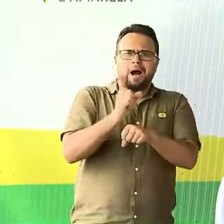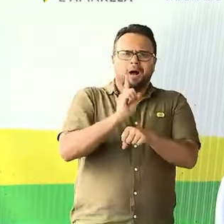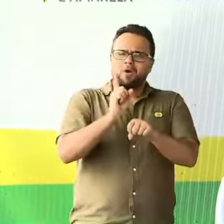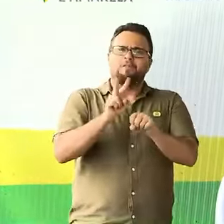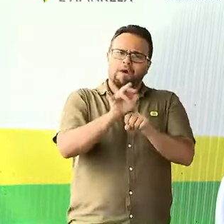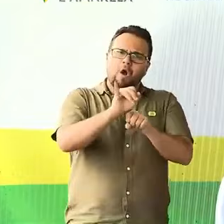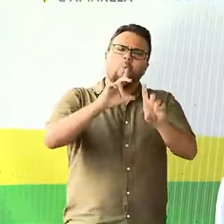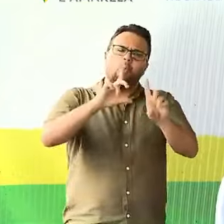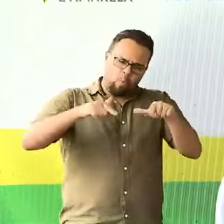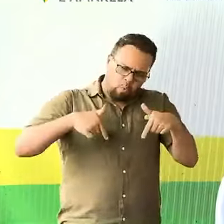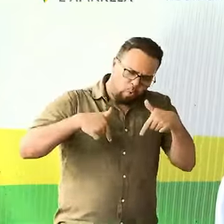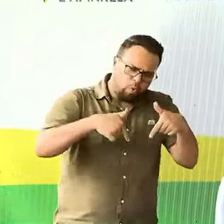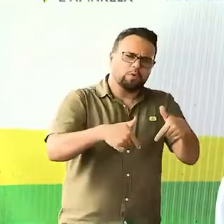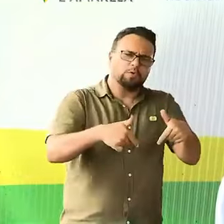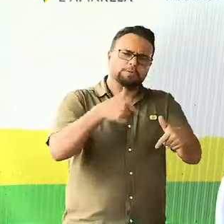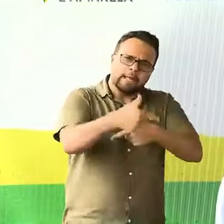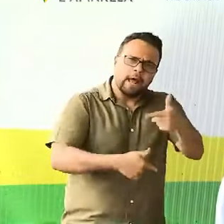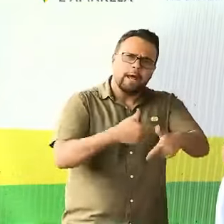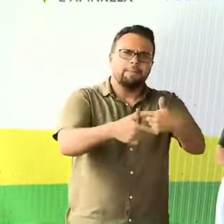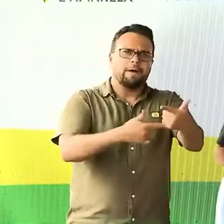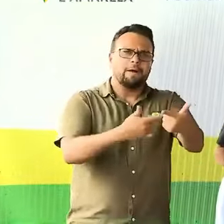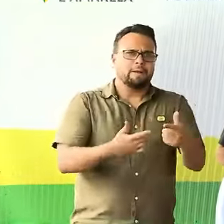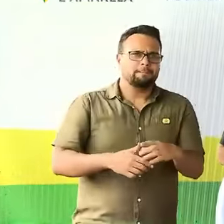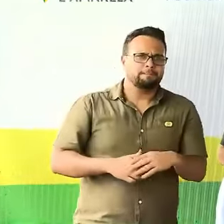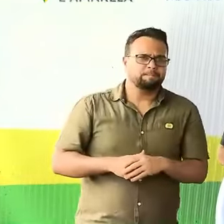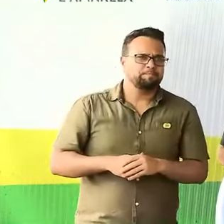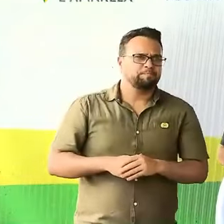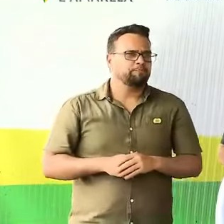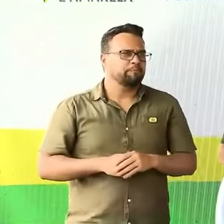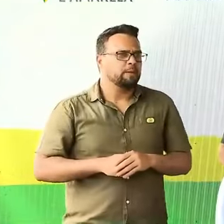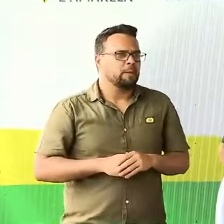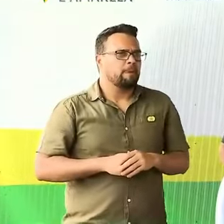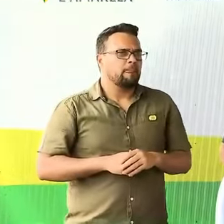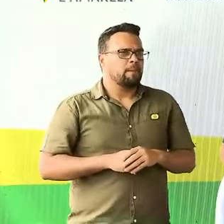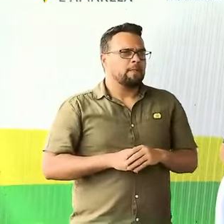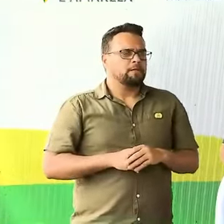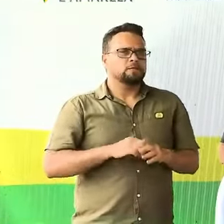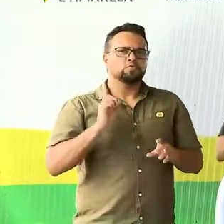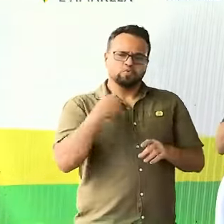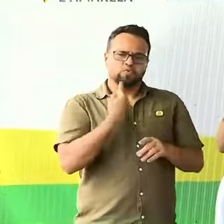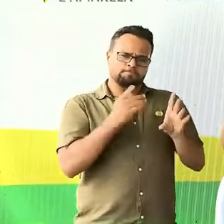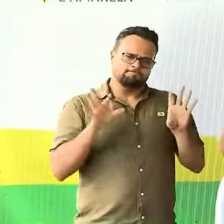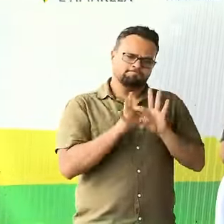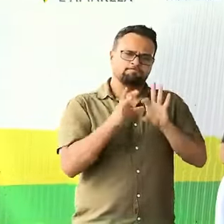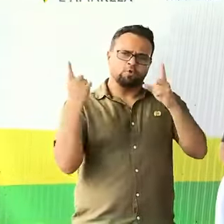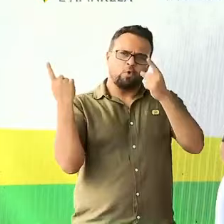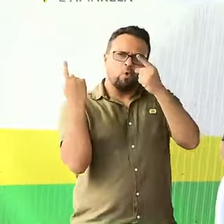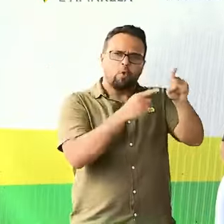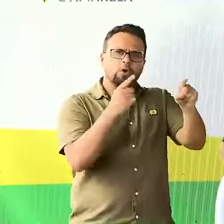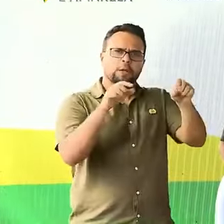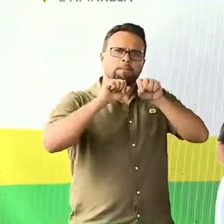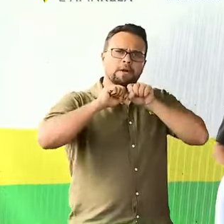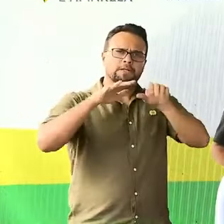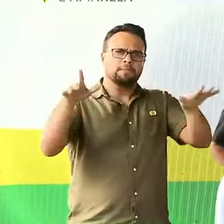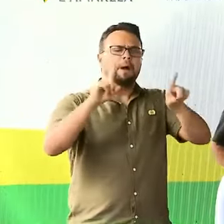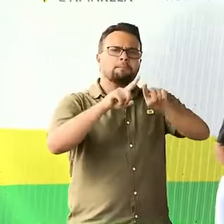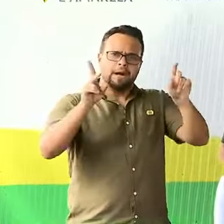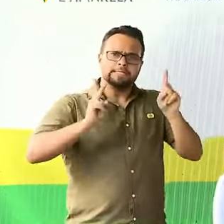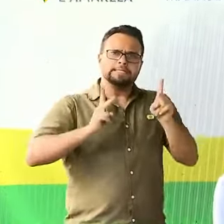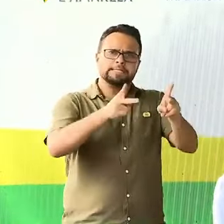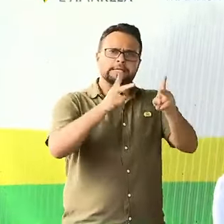de estarmos praticamente alijados do combate à pandemia, a não ser enviando recursos